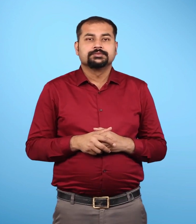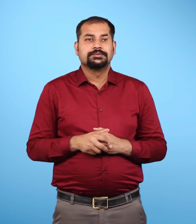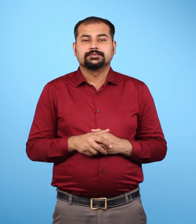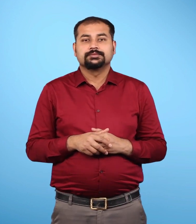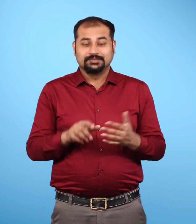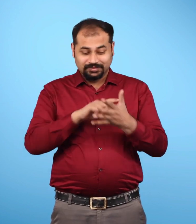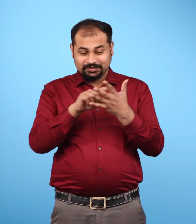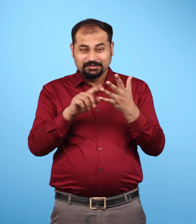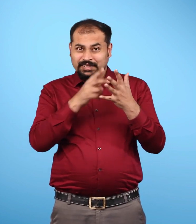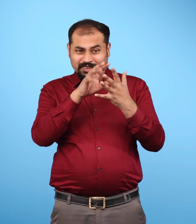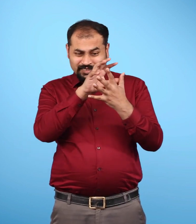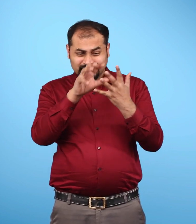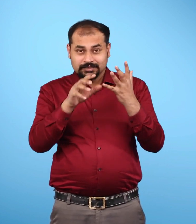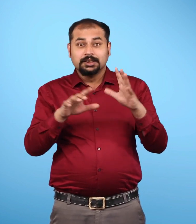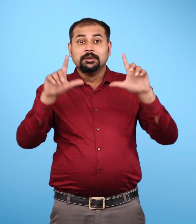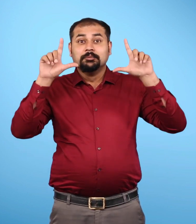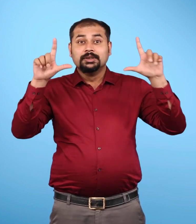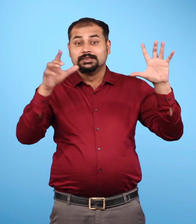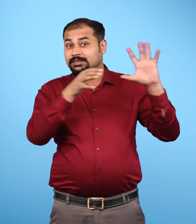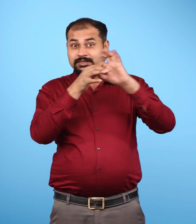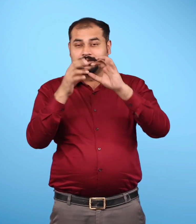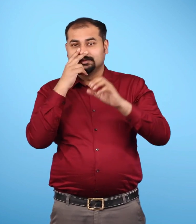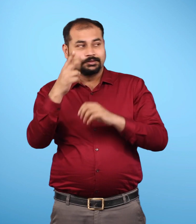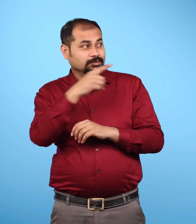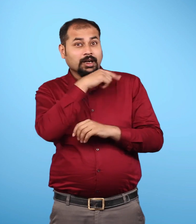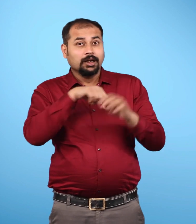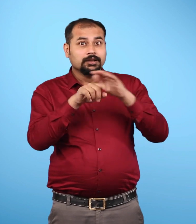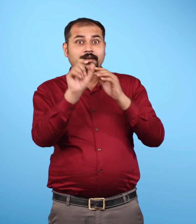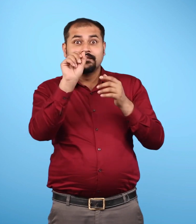इनको भी चित्र पांच दशमलव एक में दर्शाया गया है